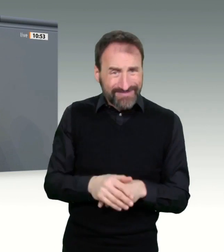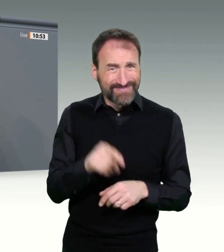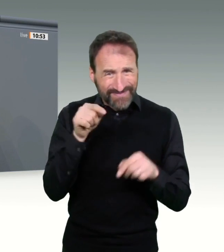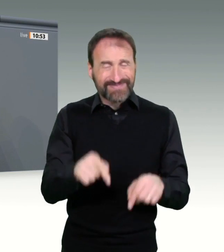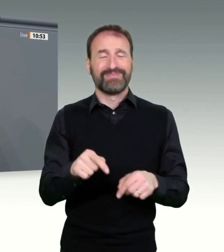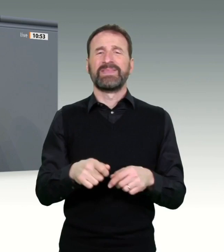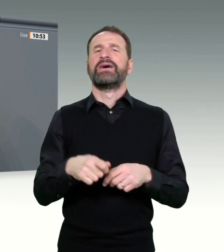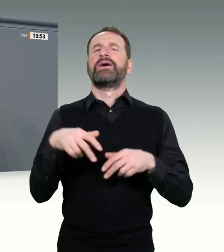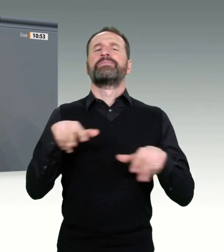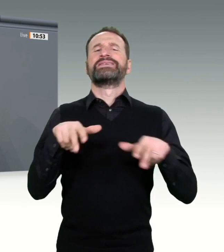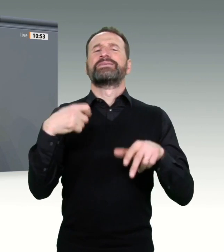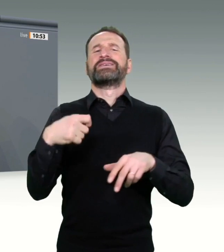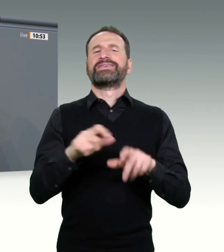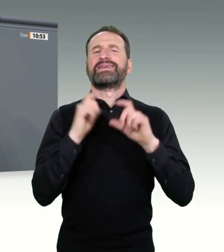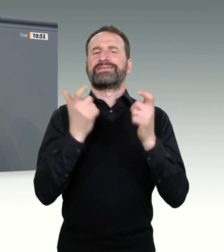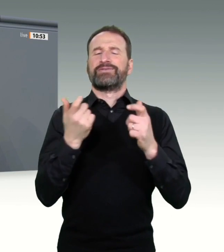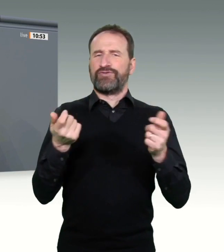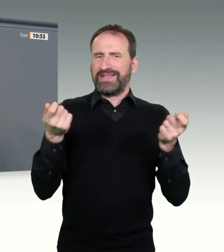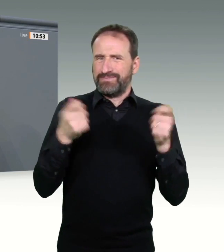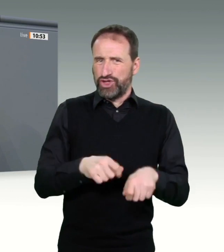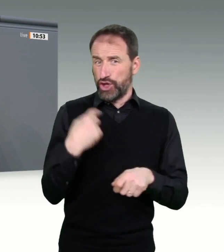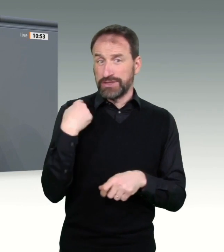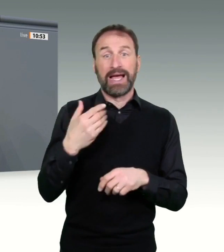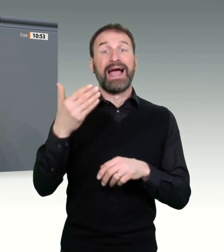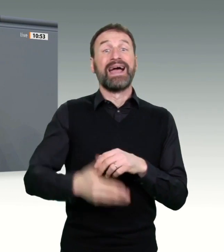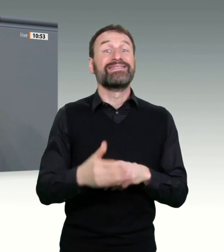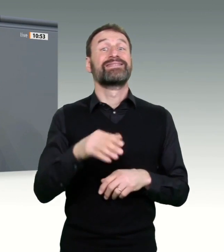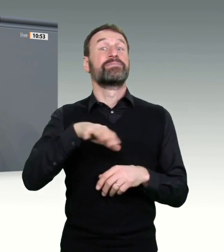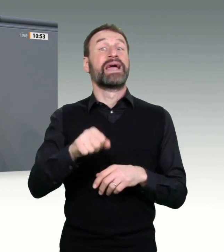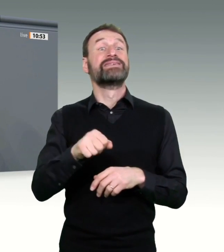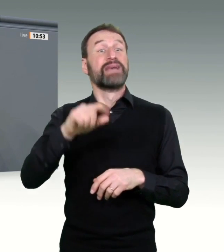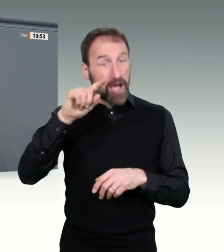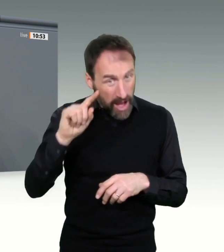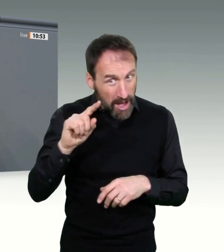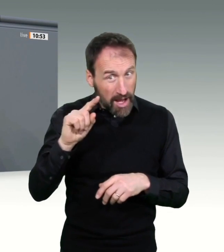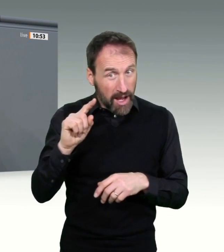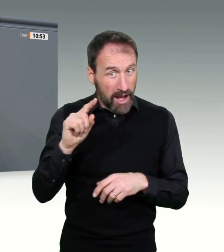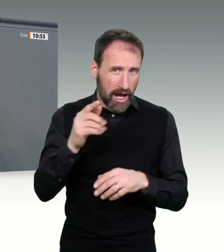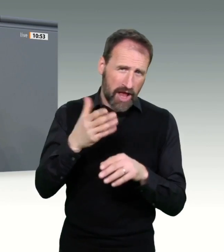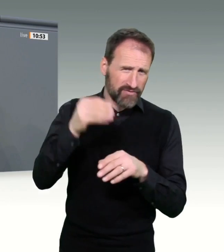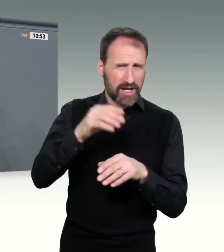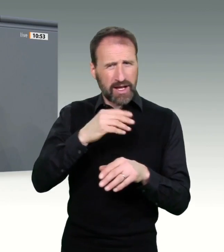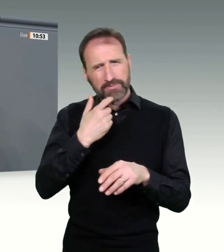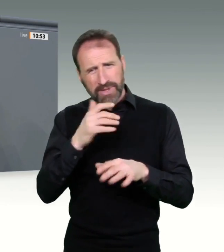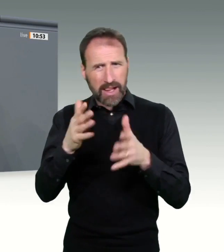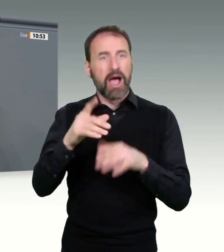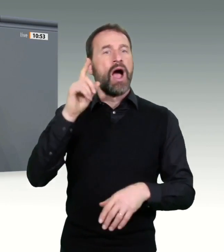ein halbes oder mindestens ein viertel Jahr zu spät. Was wir jetzt brauchen, ist doch, Hausärzte, Fachärzte und